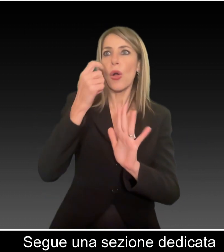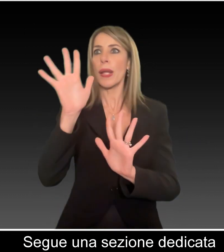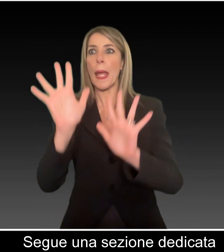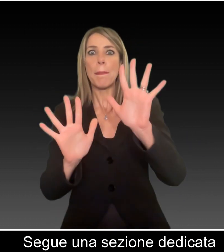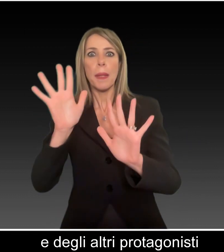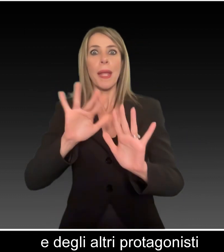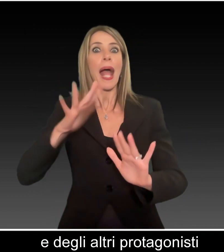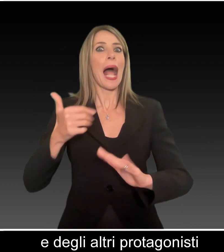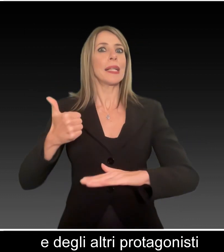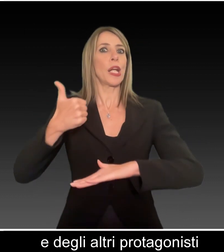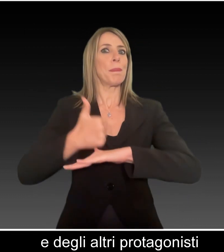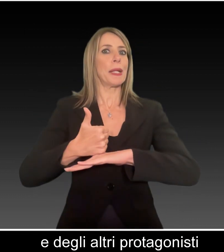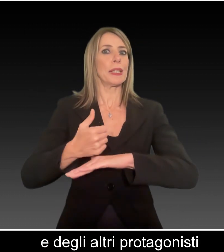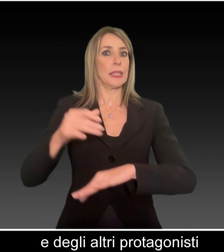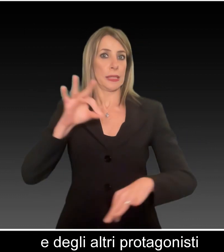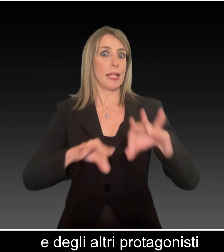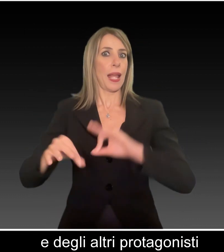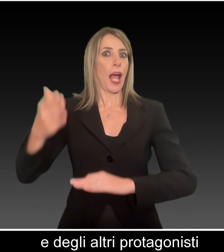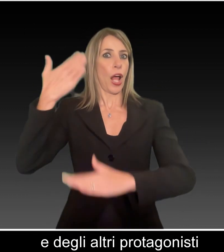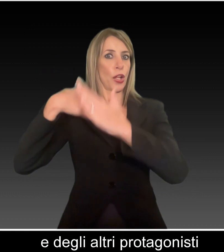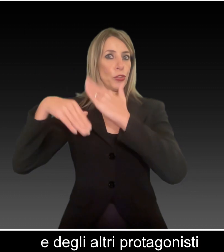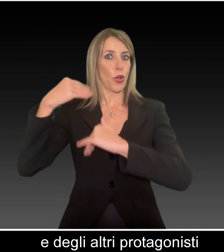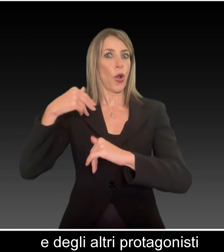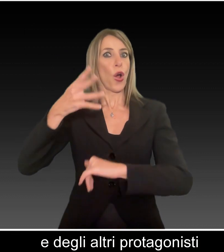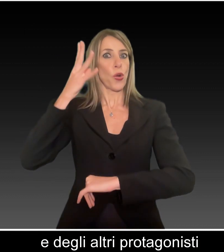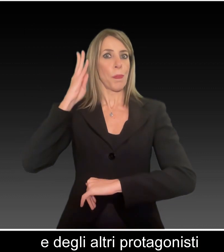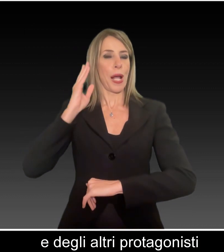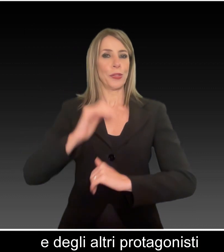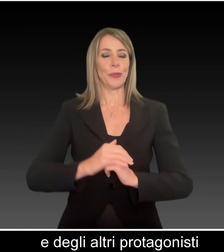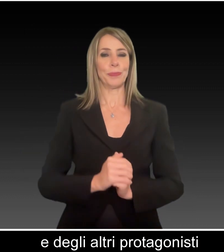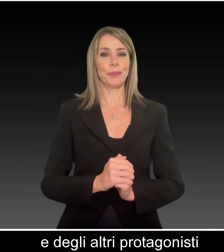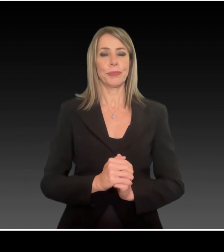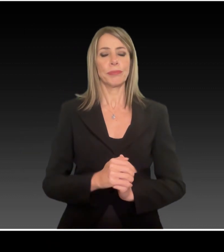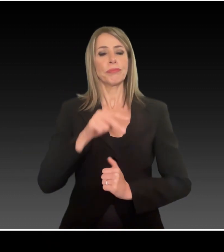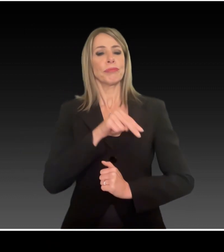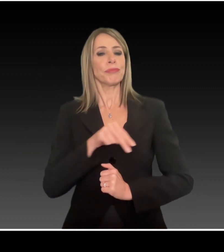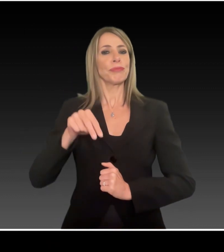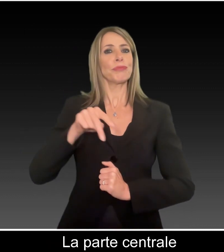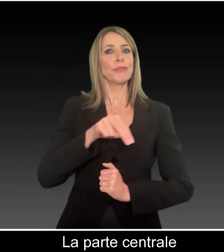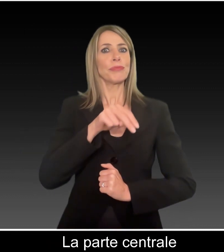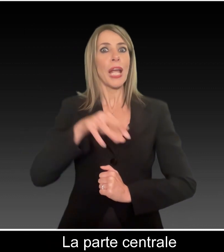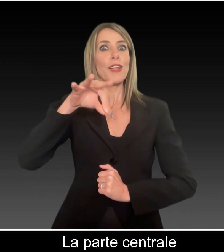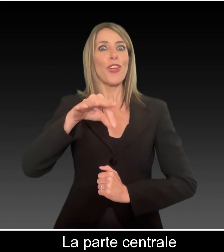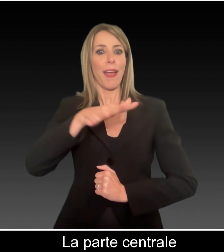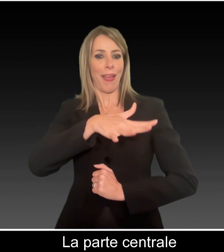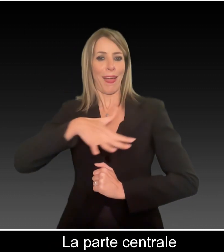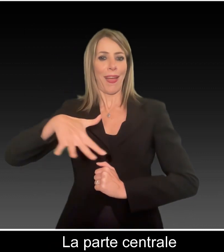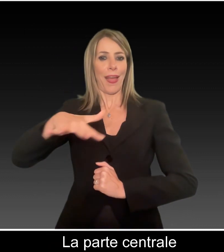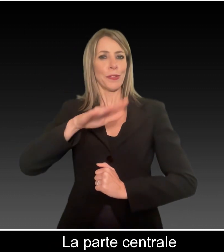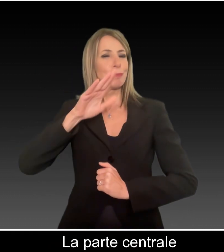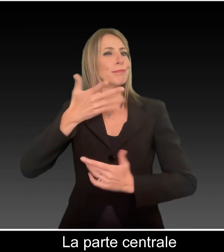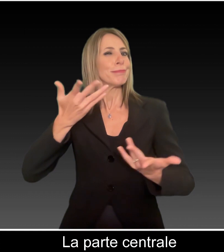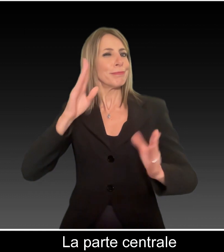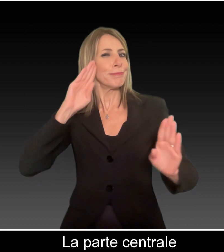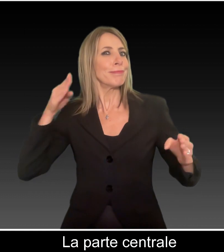dei mimi e degli altri protagonisti del palcoscenico romano. La parte centrale dello